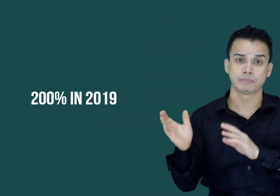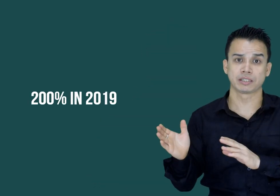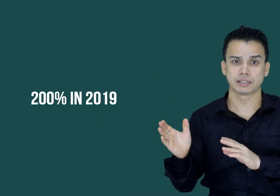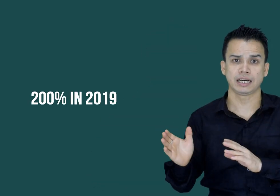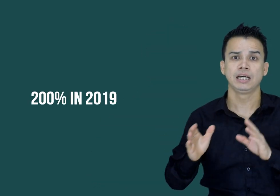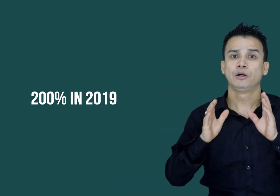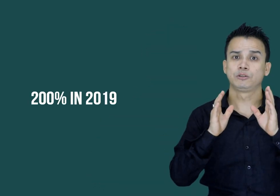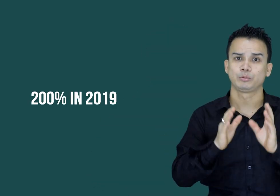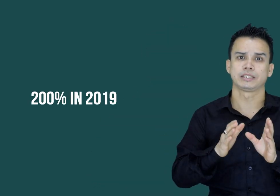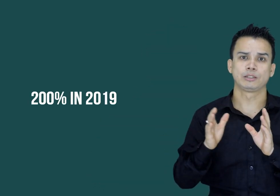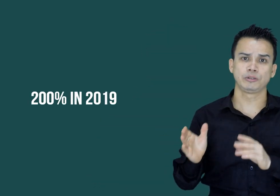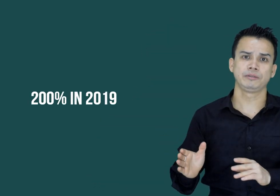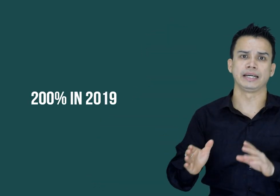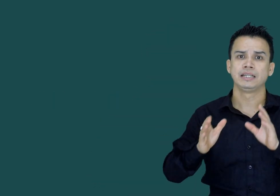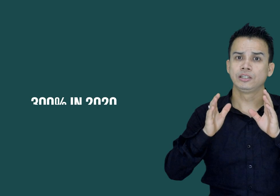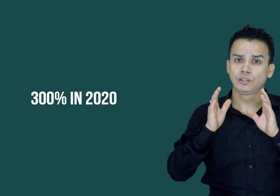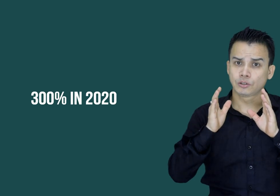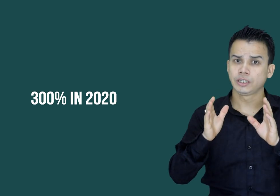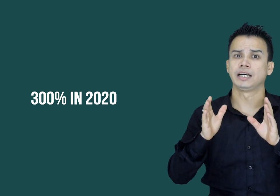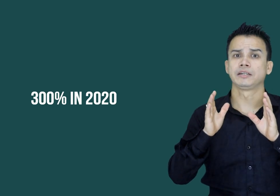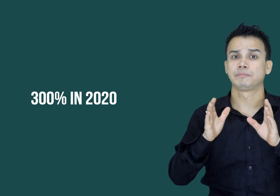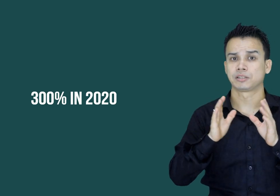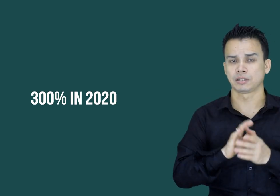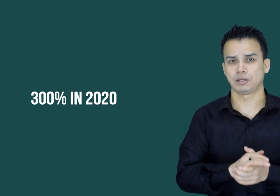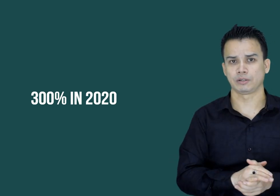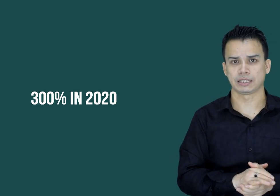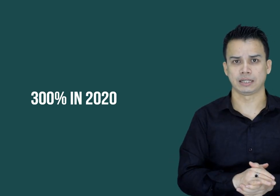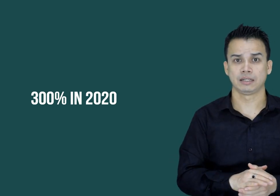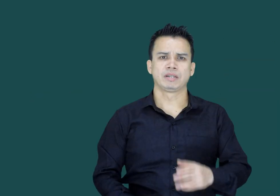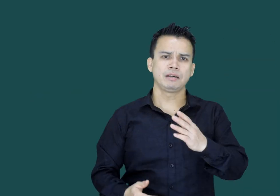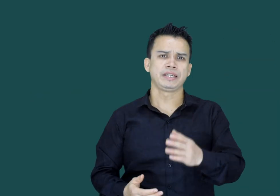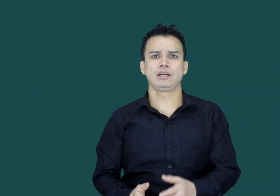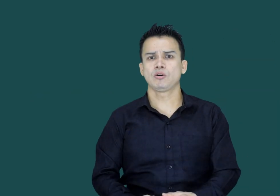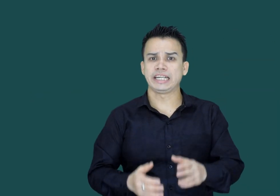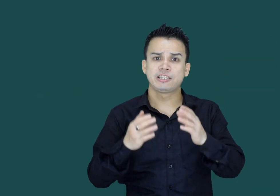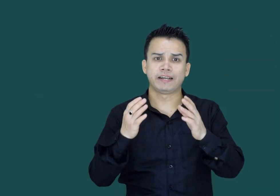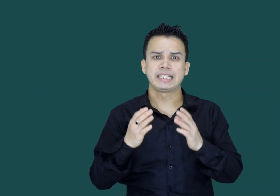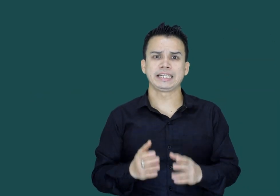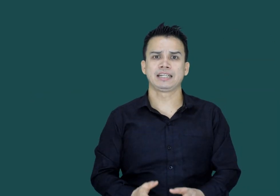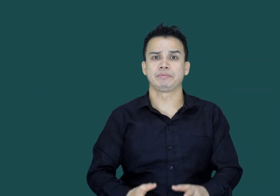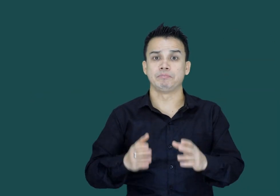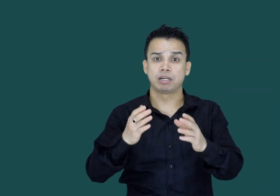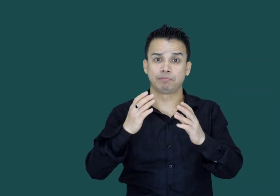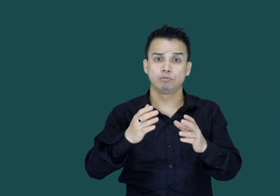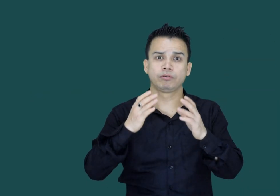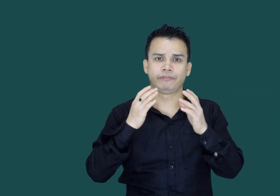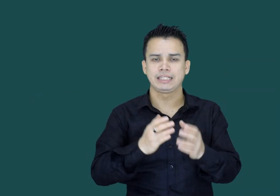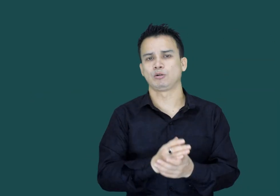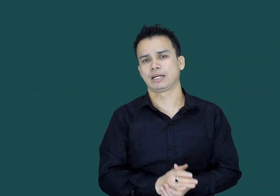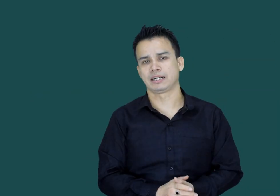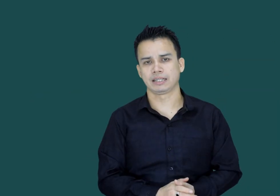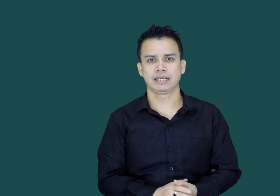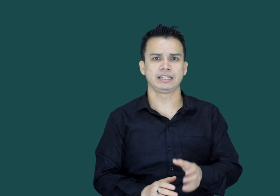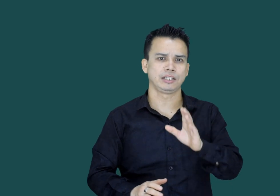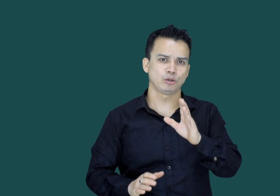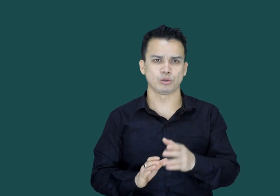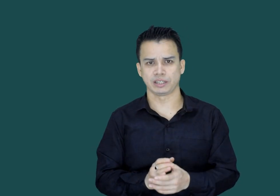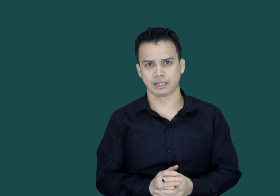% تھا اور 2020 میں 300% کا ہو گیا تھا مطلب یہ لوگ اس فیسلیٹی کا برپور فائدہ اٹھا رہے ہیں انہیں چھوڑنے رہے